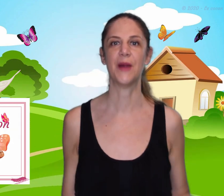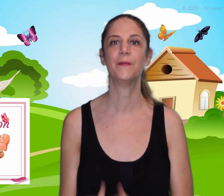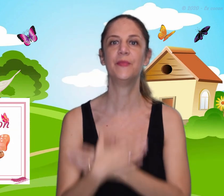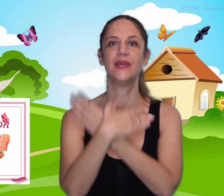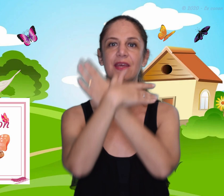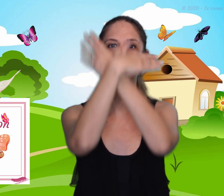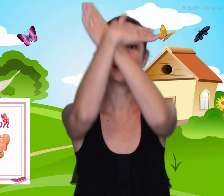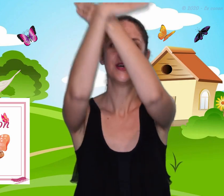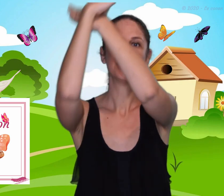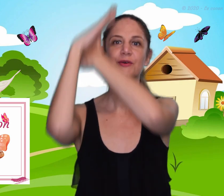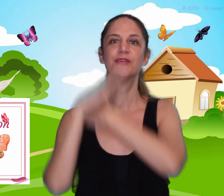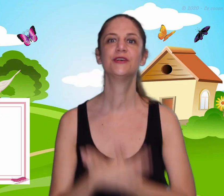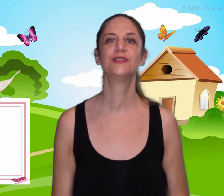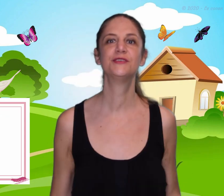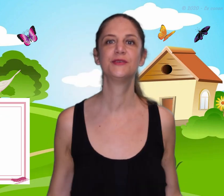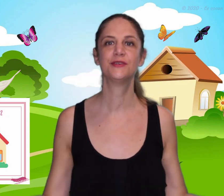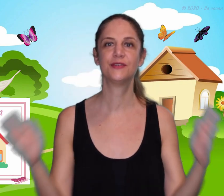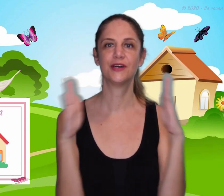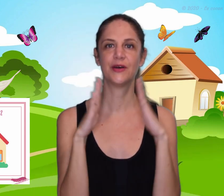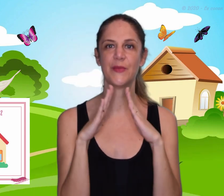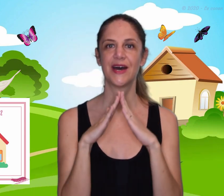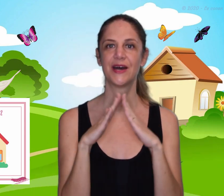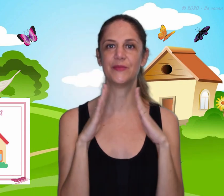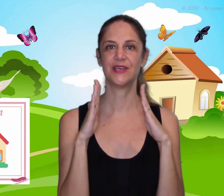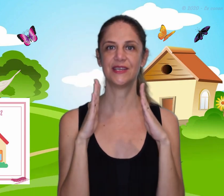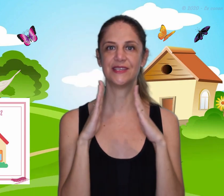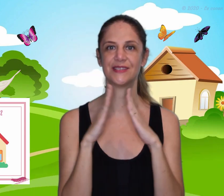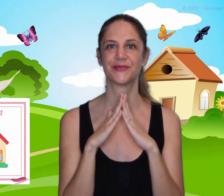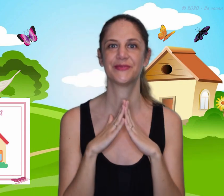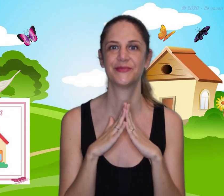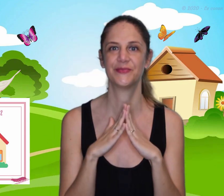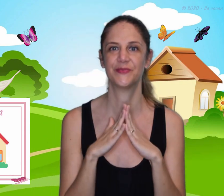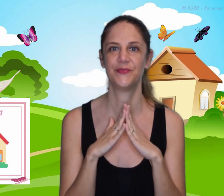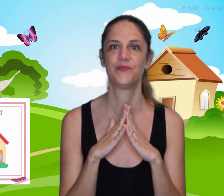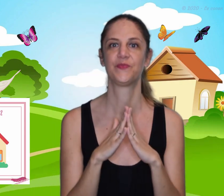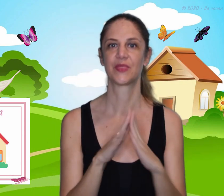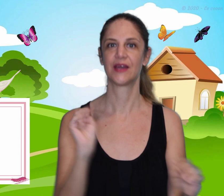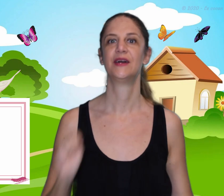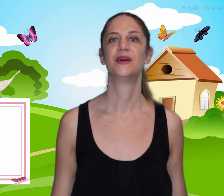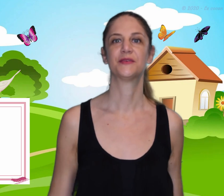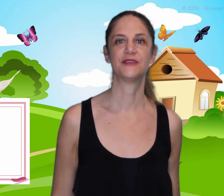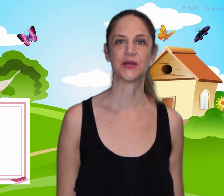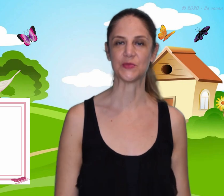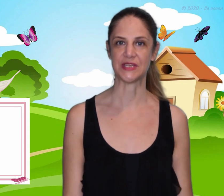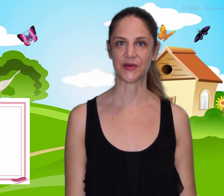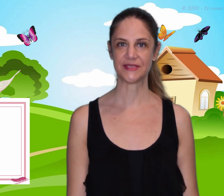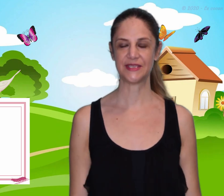papillon, au-dessus de ma maison. On va décomposer la comptine.